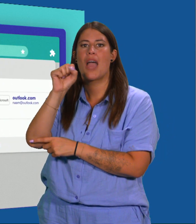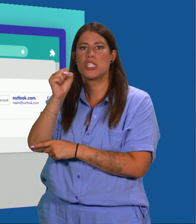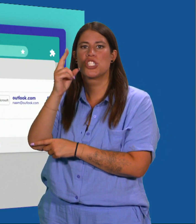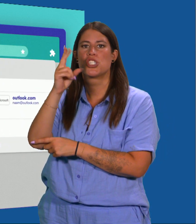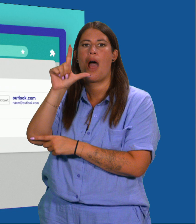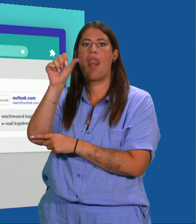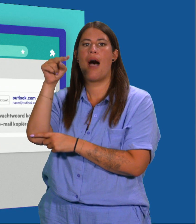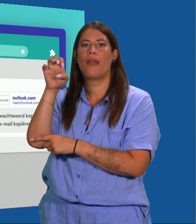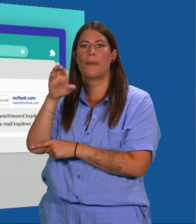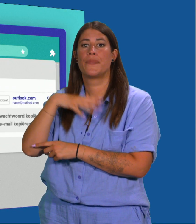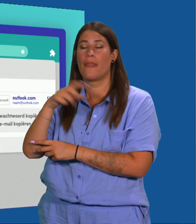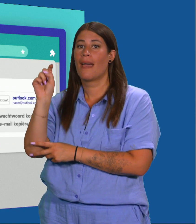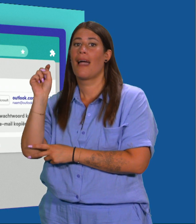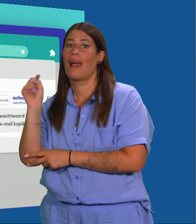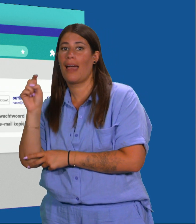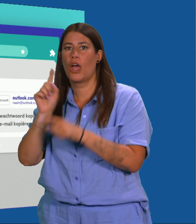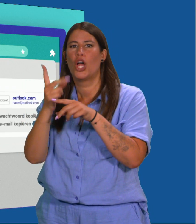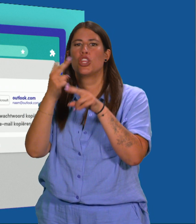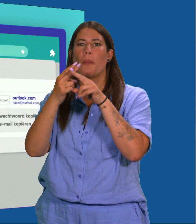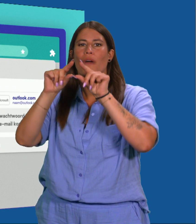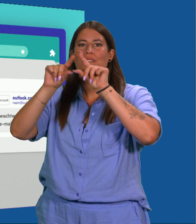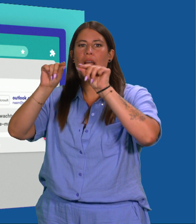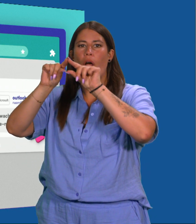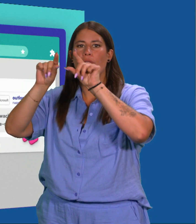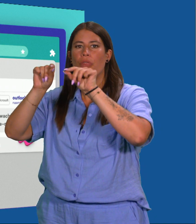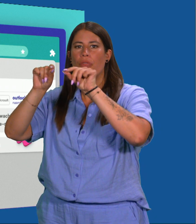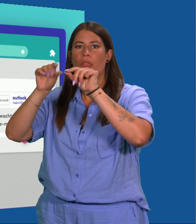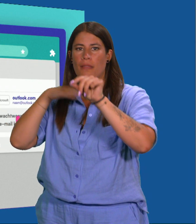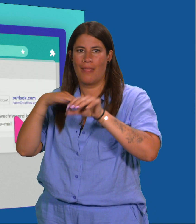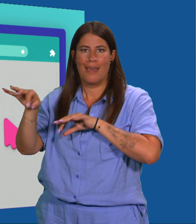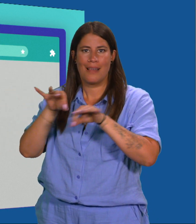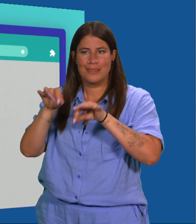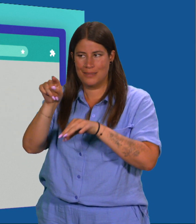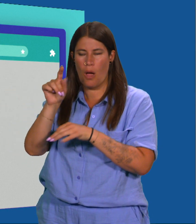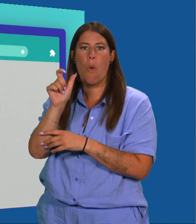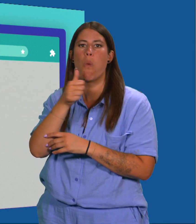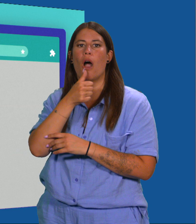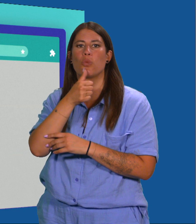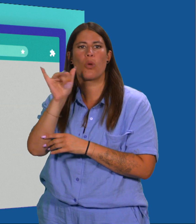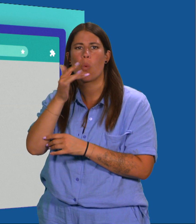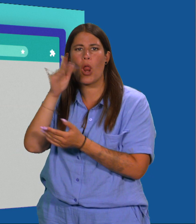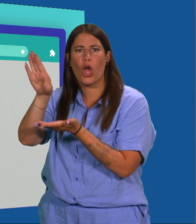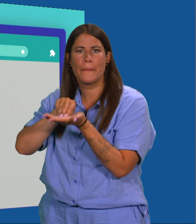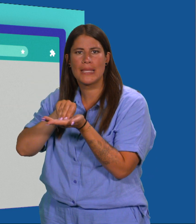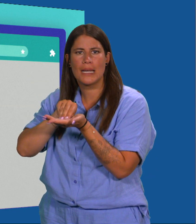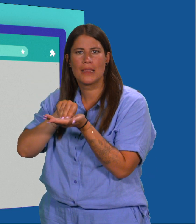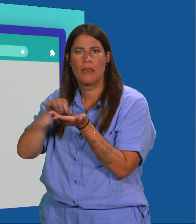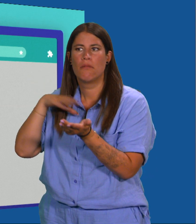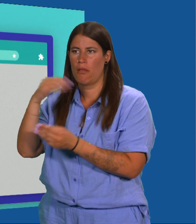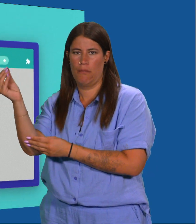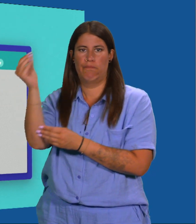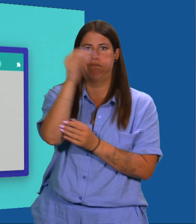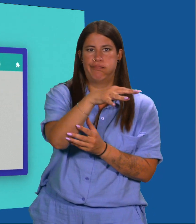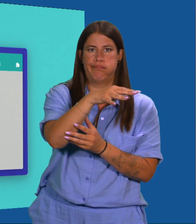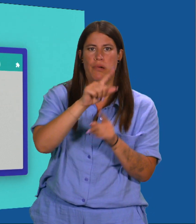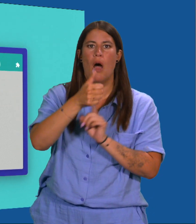Klik op het dubbele vierkant en kies dat je je wachtwoord wil kopiëren. Geef het in in het wachtwoordvak.